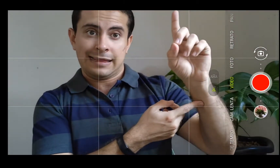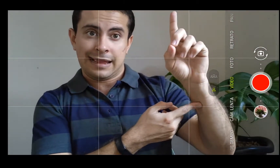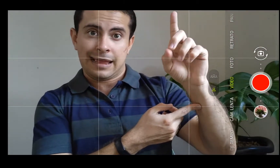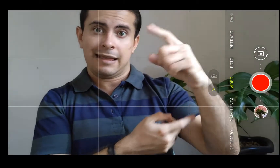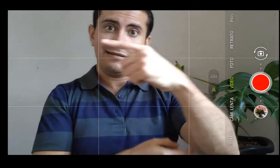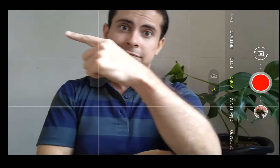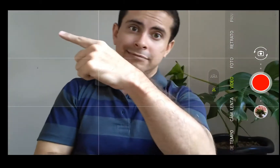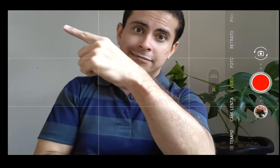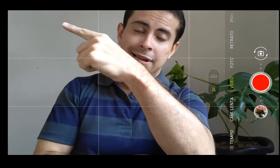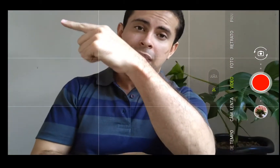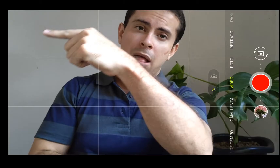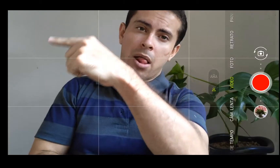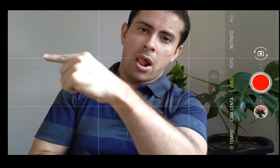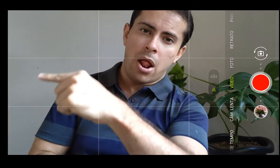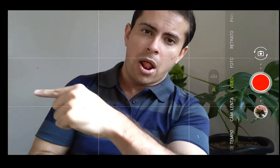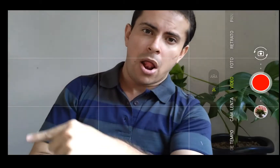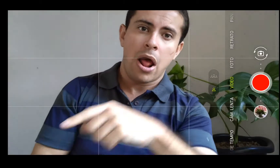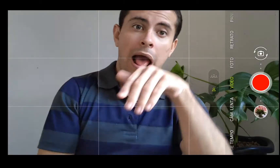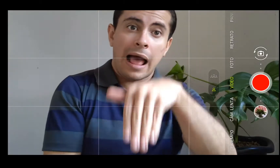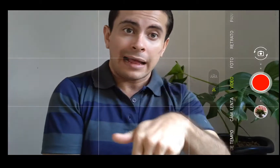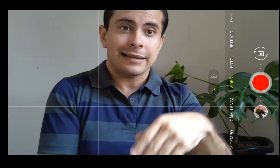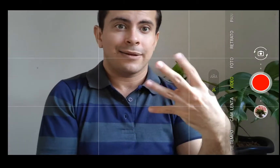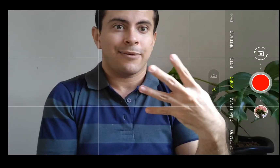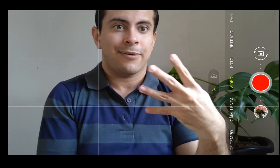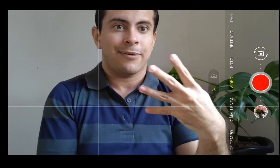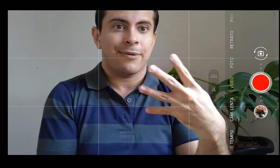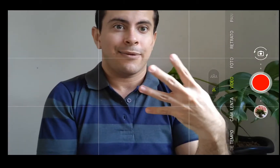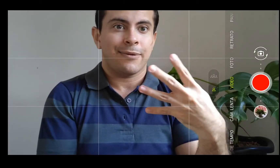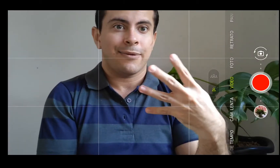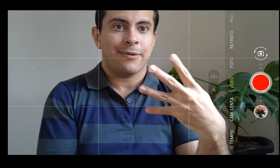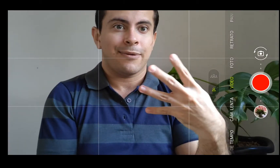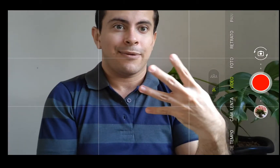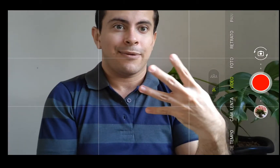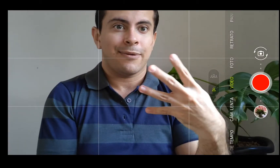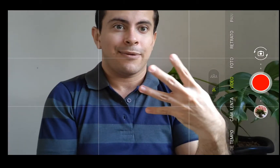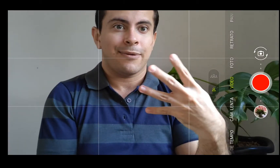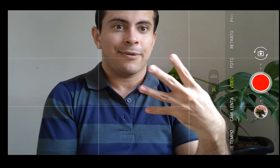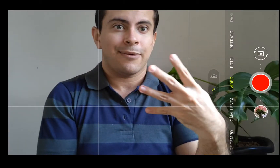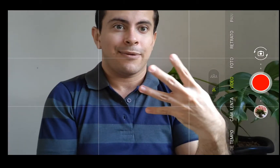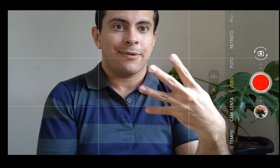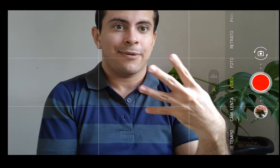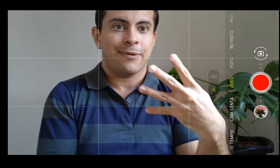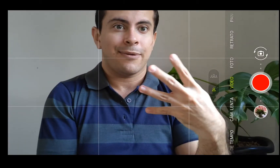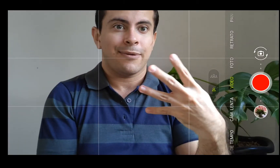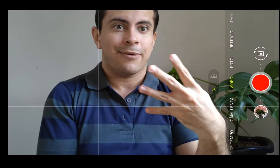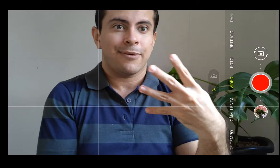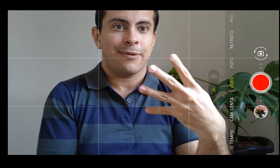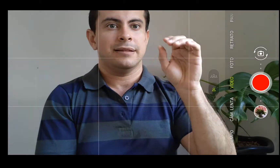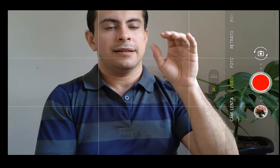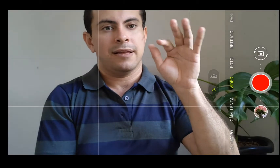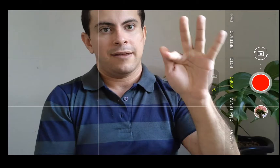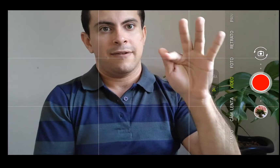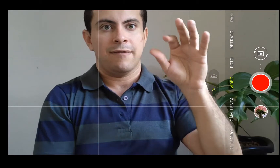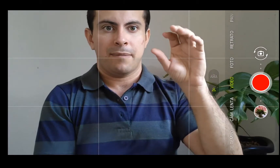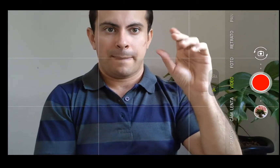4K 60fps. Então, muito boa. Tem Full HD 60fps e também 4K 60fps.